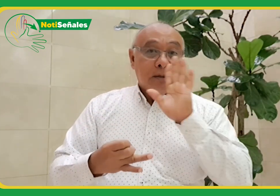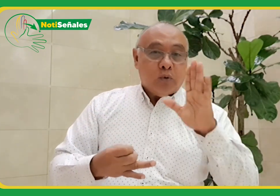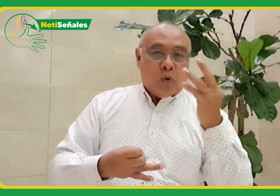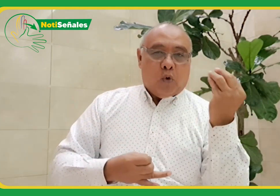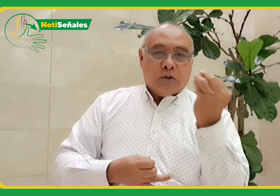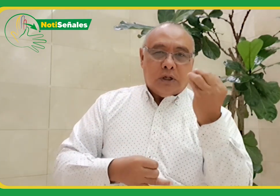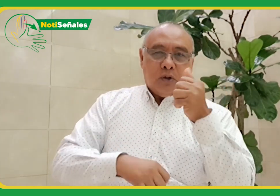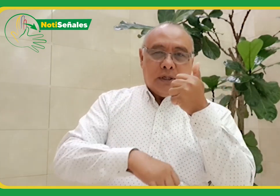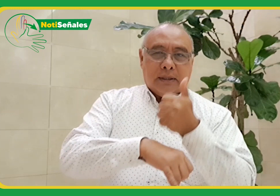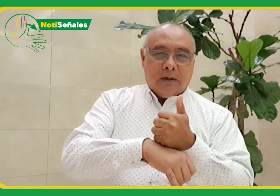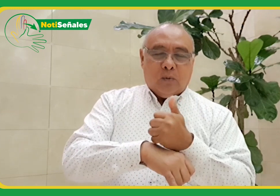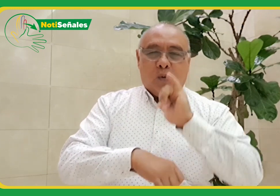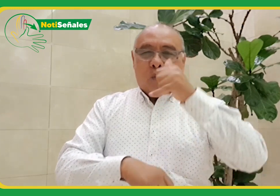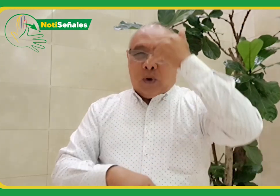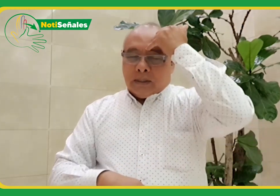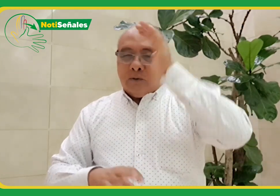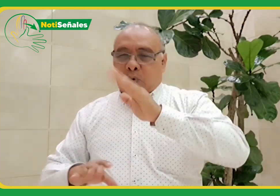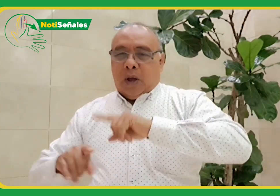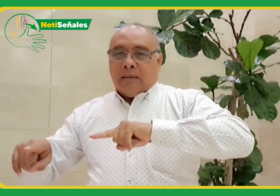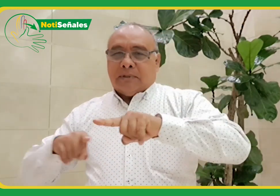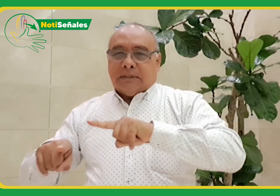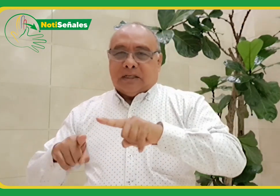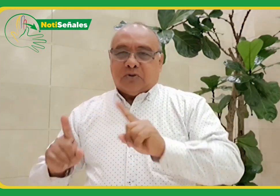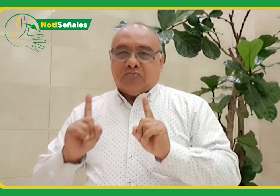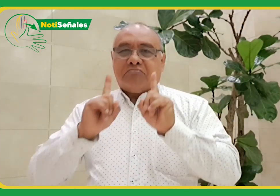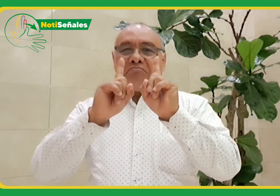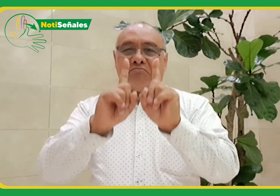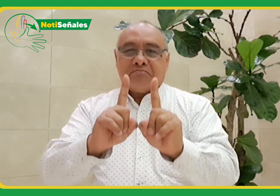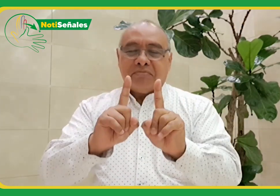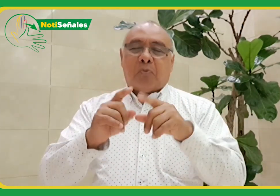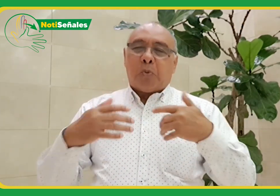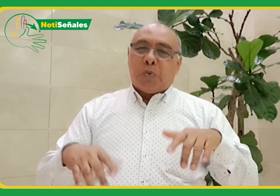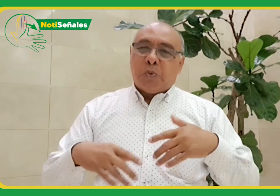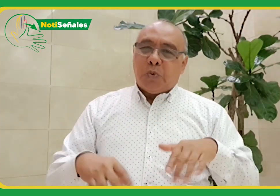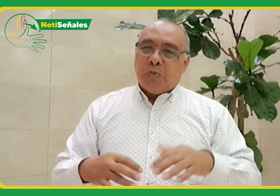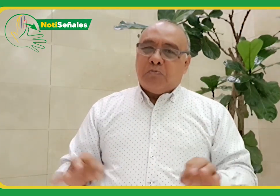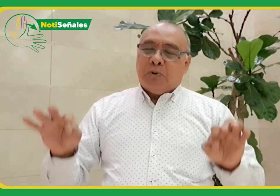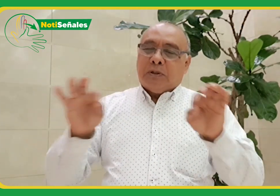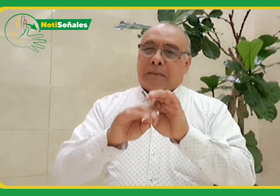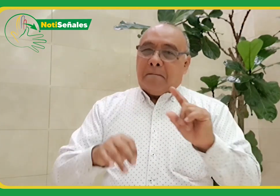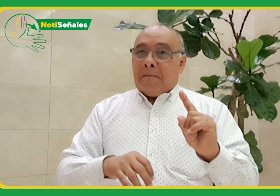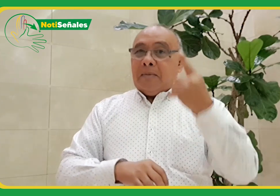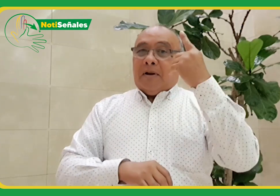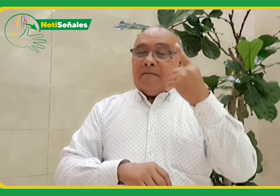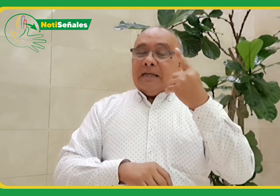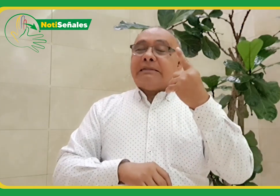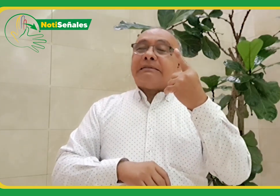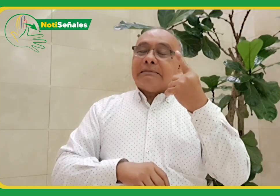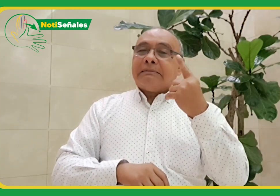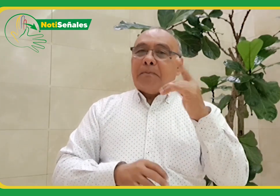directivo y joaquín como coordinador fue de gran relevancia su participación por ser la primera